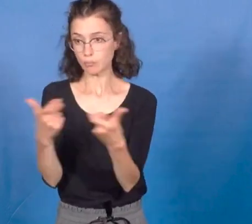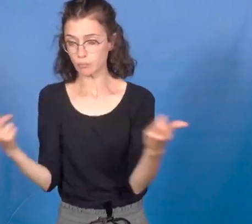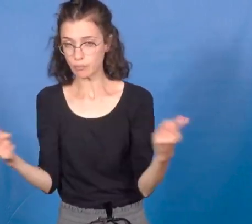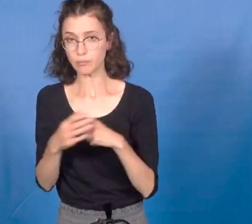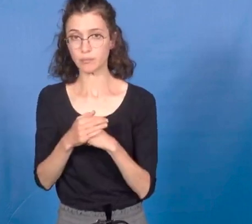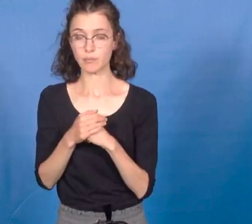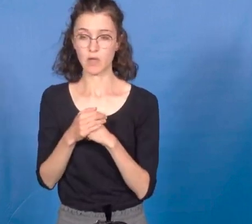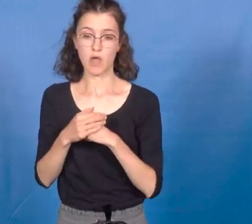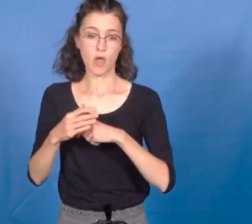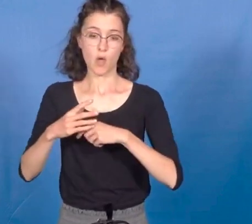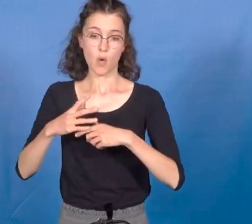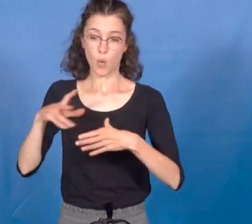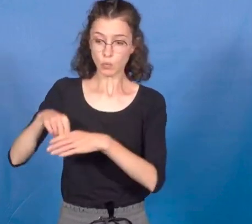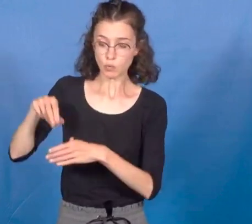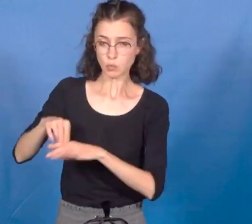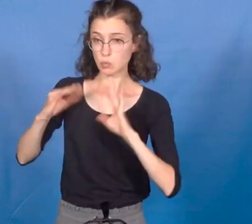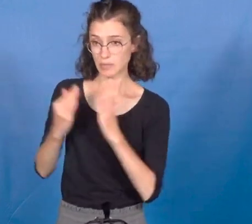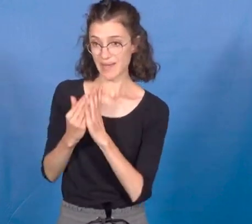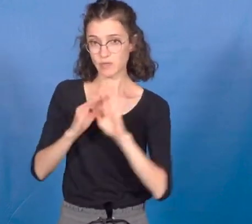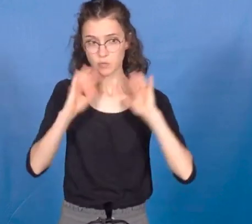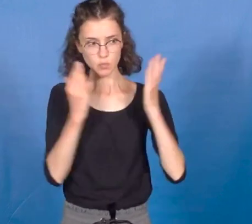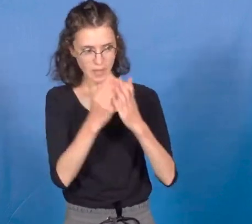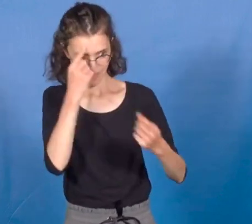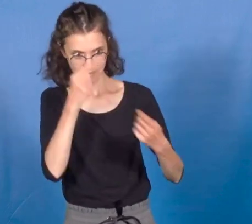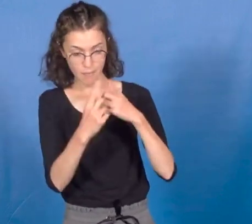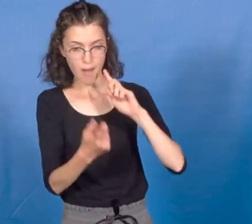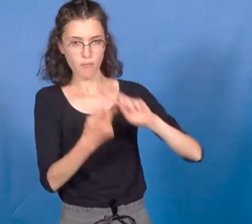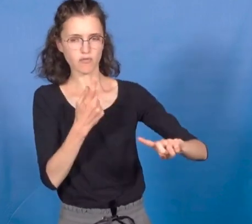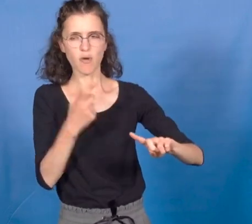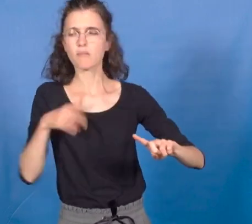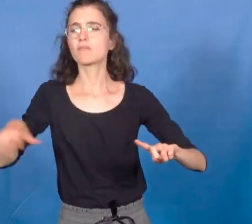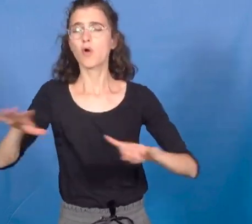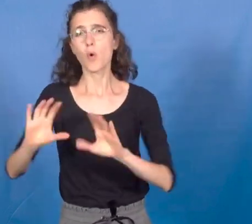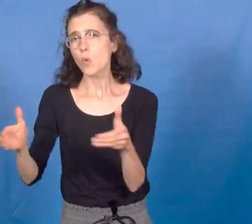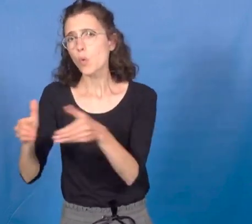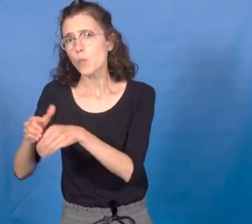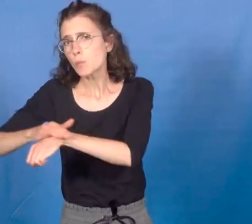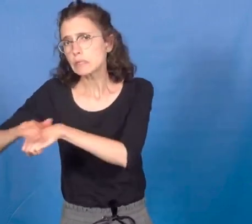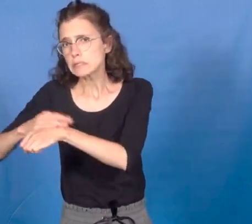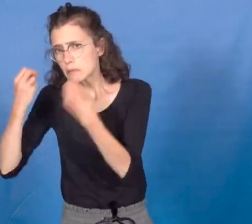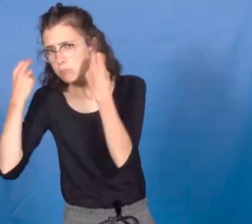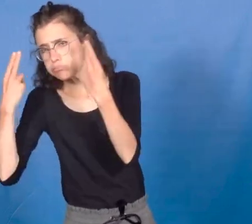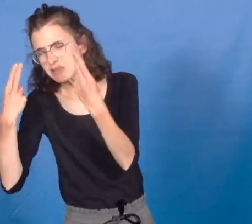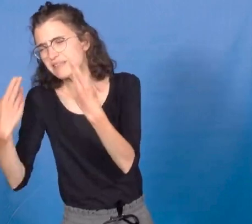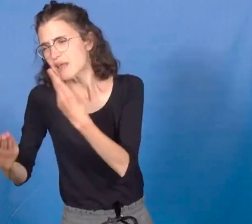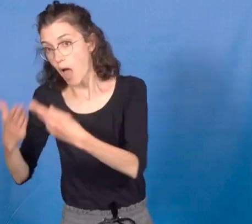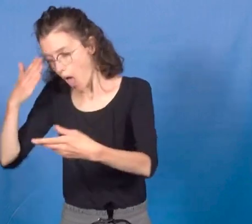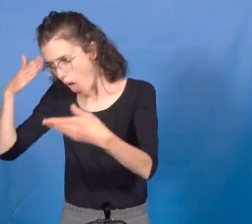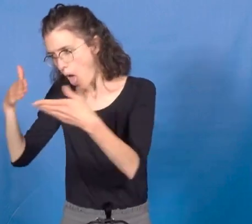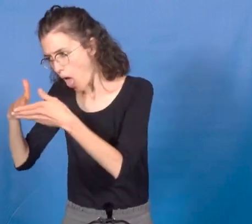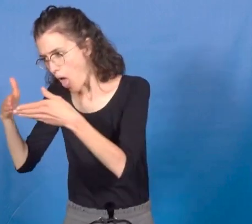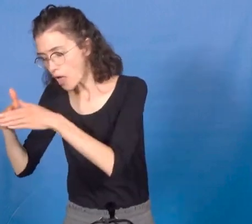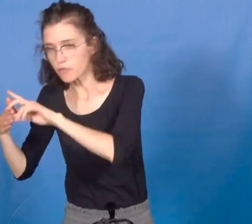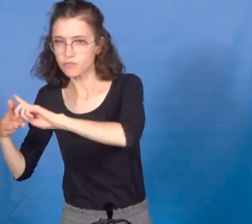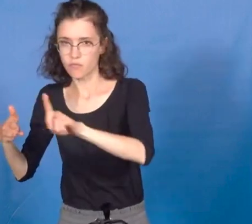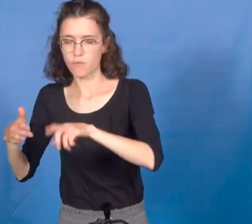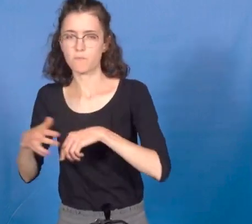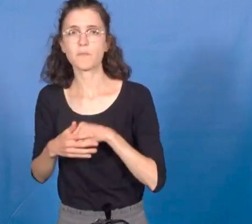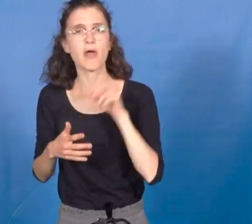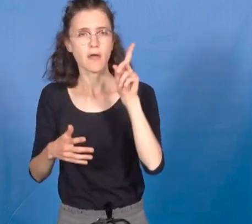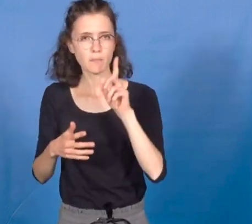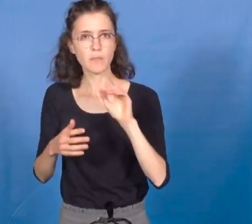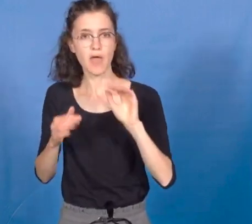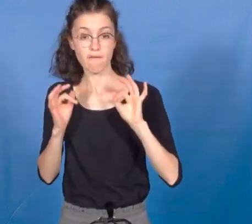et pas les soulèvements de la terre. Je vais donc prendre un petit peu de temps pour rentrer dans le fond, c'est-à-dire la question de l'agriculture,